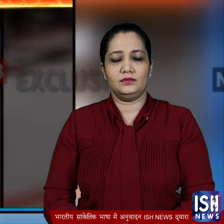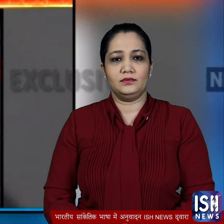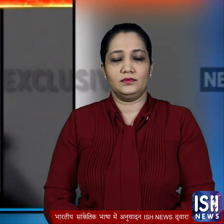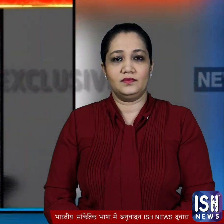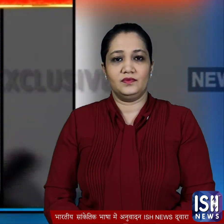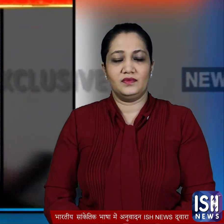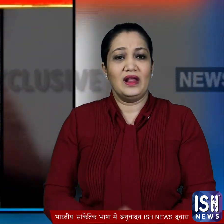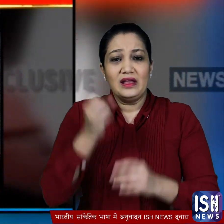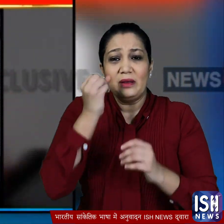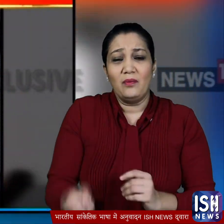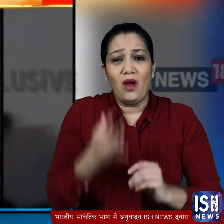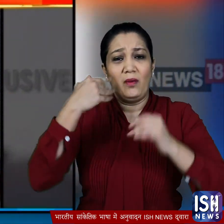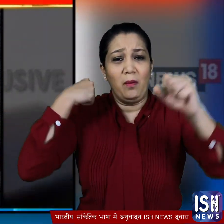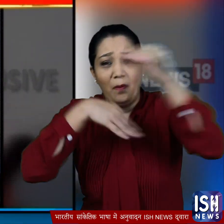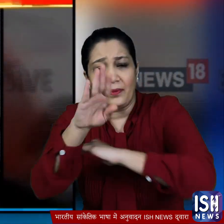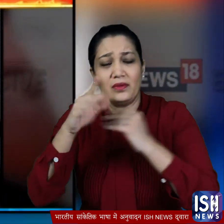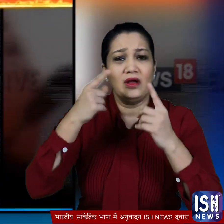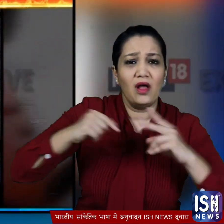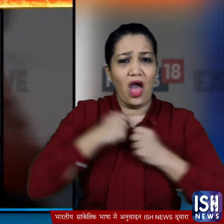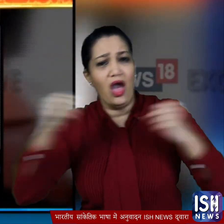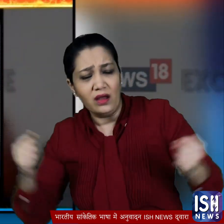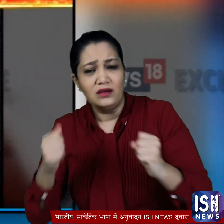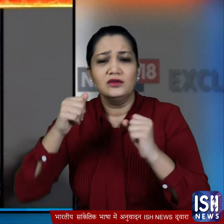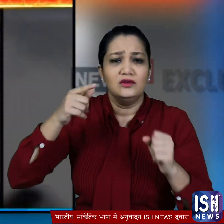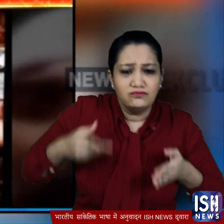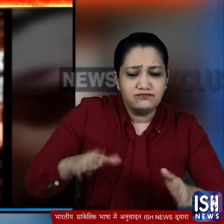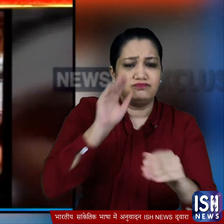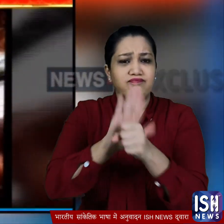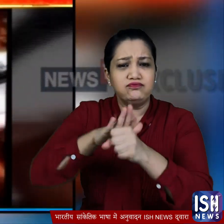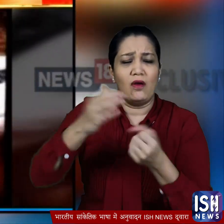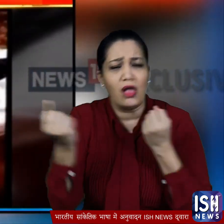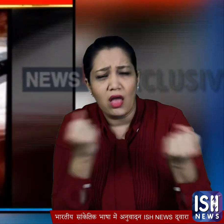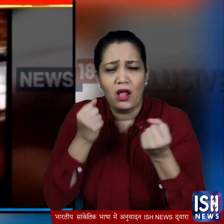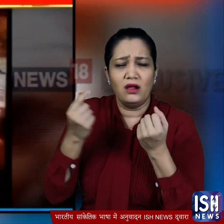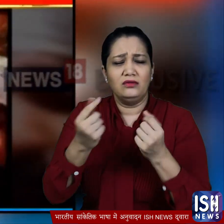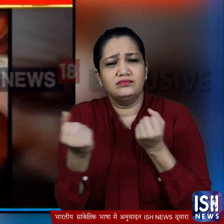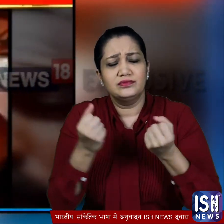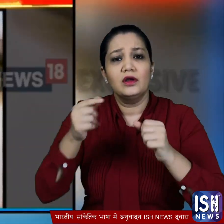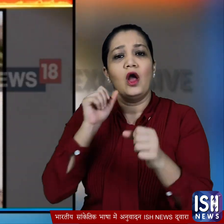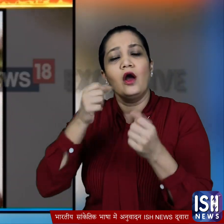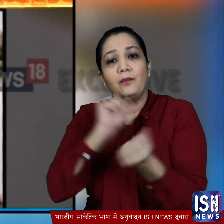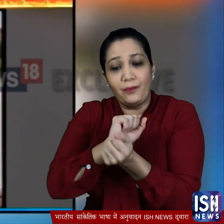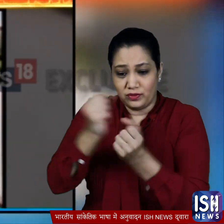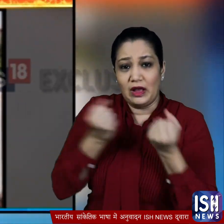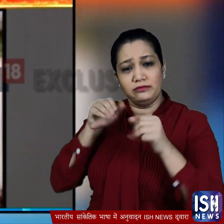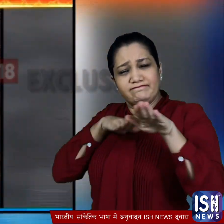दिन दहारे खुंखार गैंक्स्टर बेखौफ होकर बीच सड़क पर ट्रैक्टर दोड़ाता रहा और पुलिस की गाड़ी उसके पीछे भागती रही